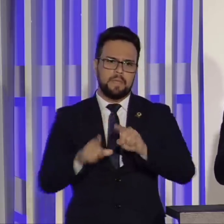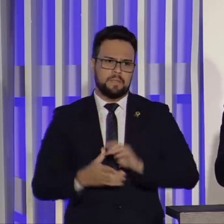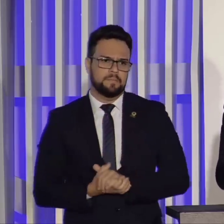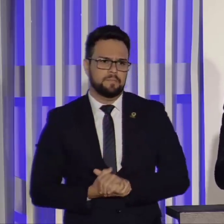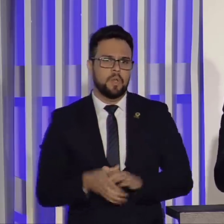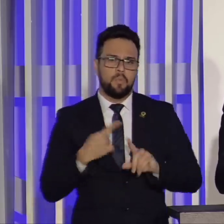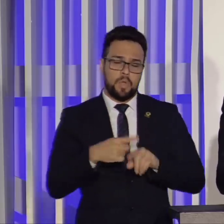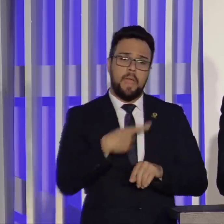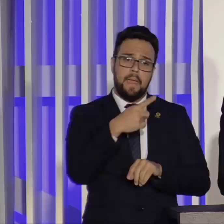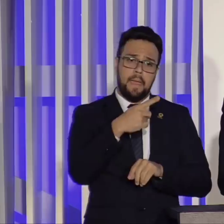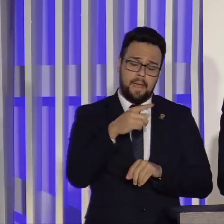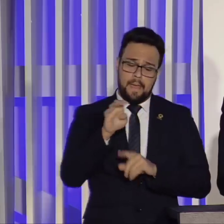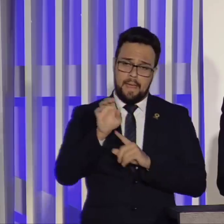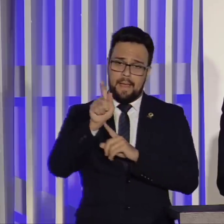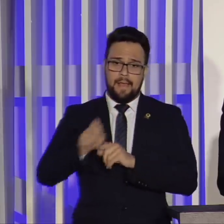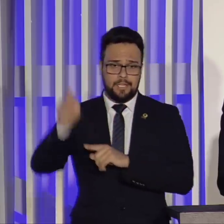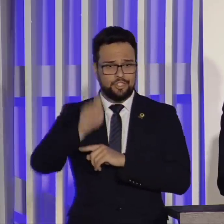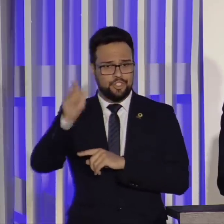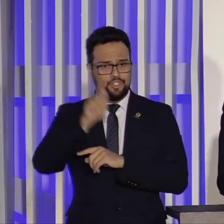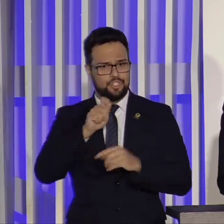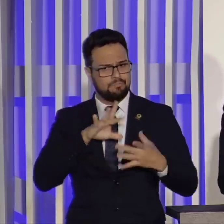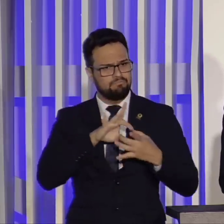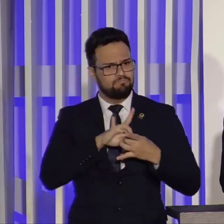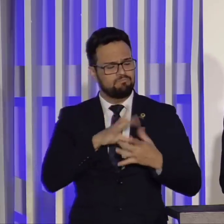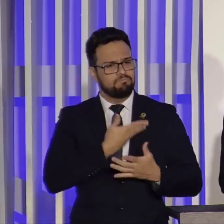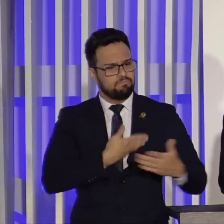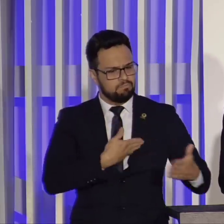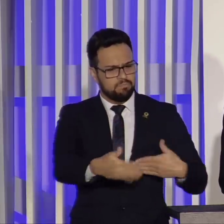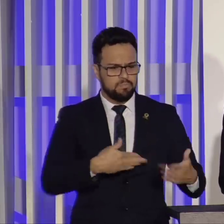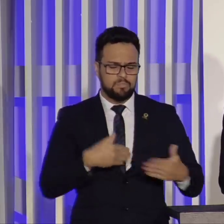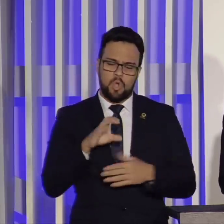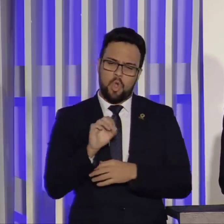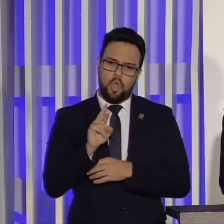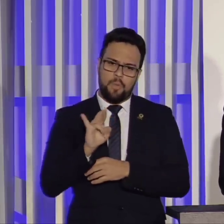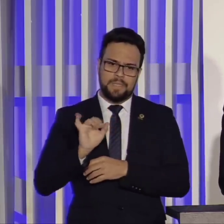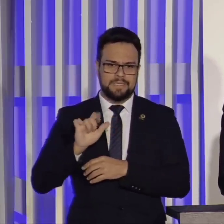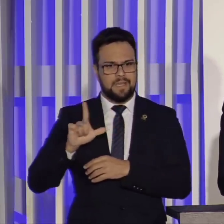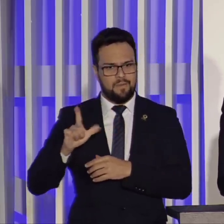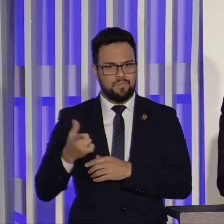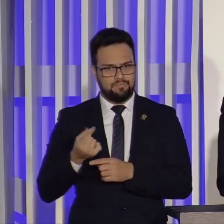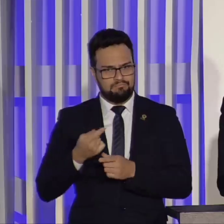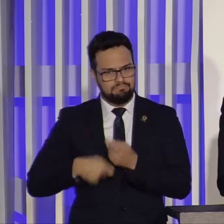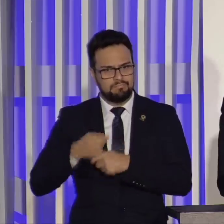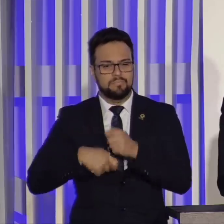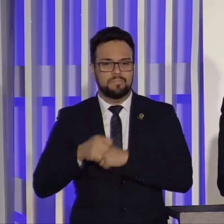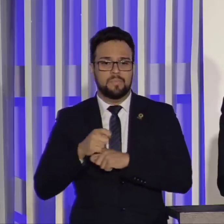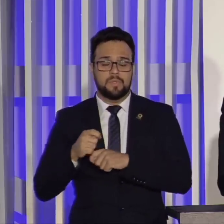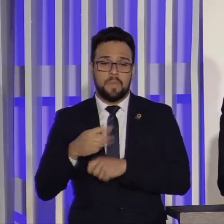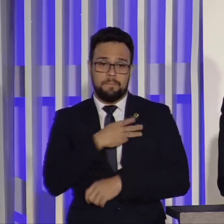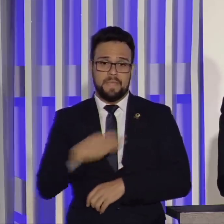grande parceiro comercial. Designamos ontem a ida em comum acordo do nosso ministro,